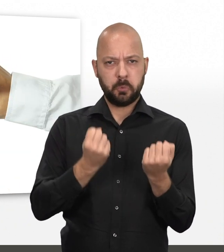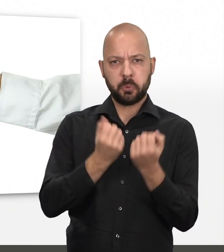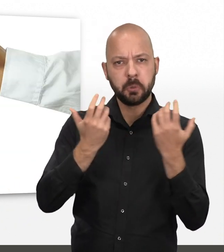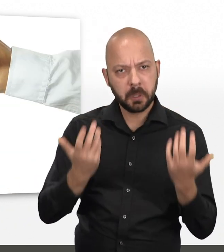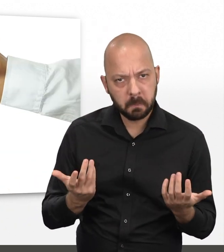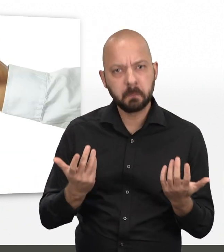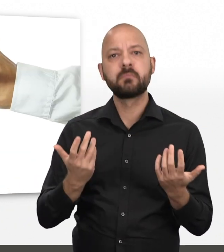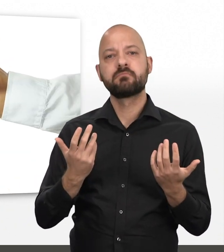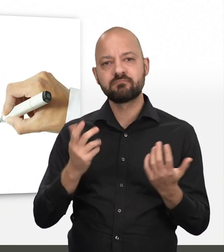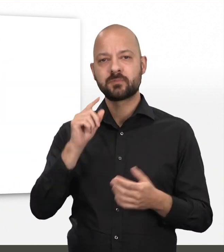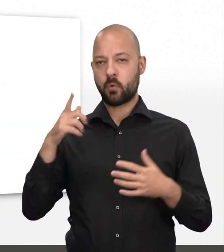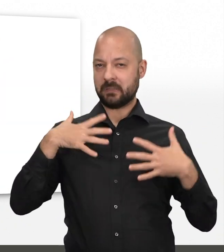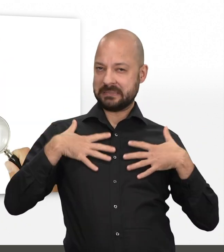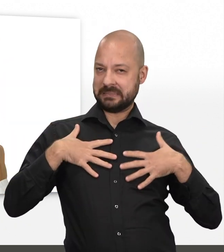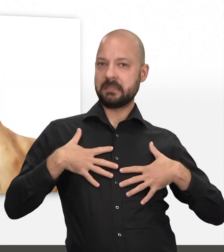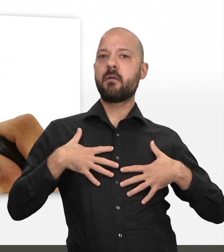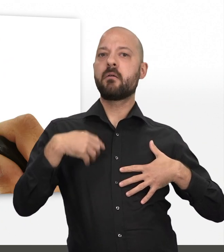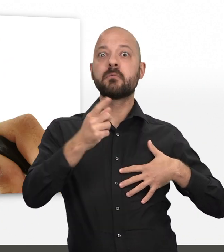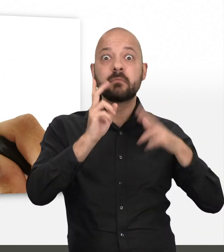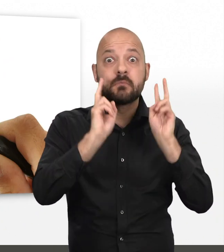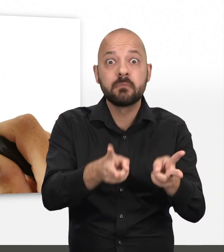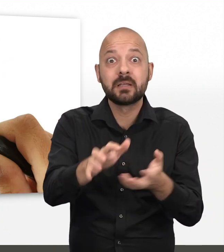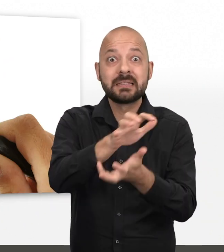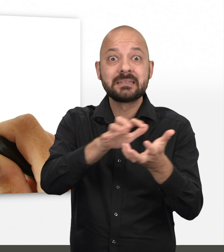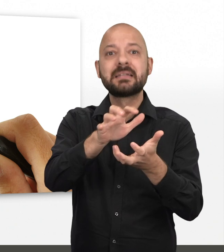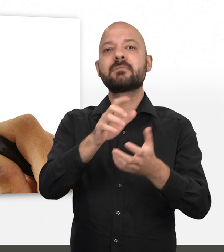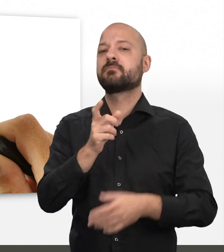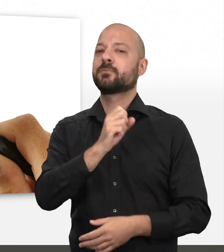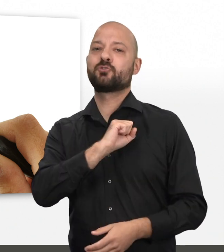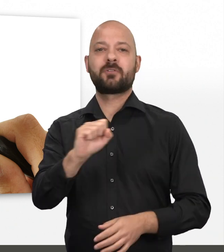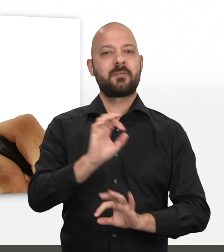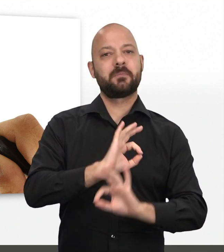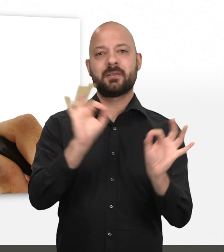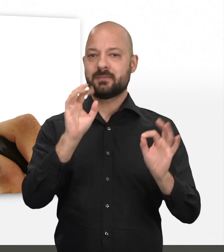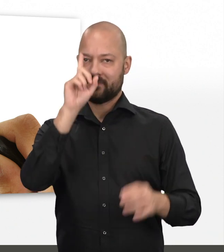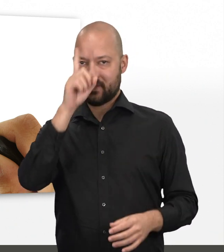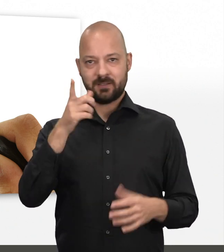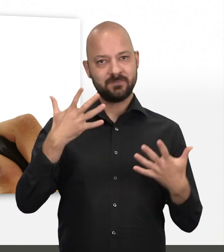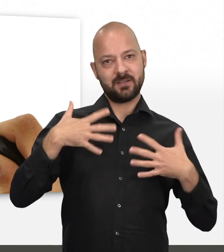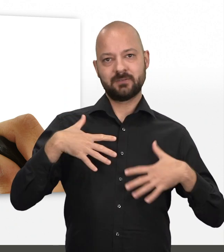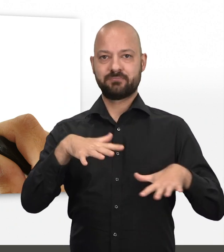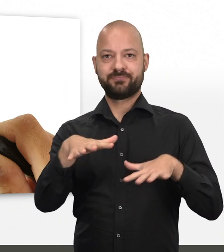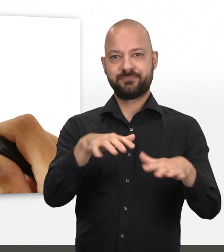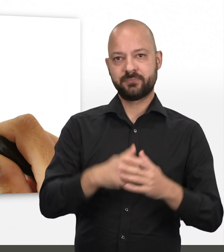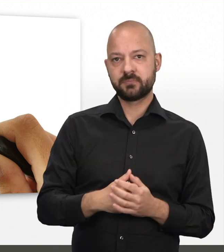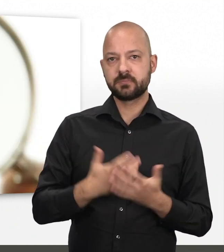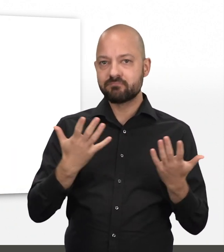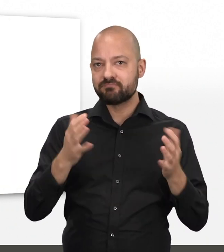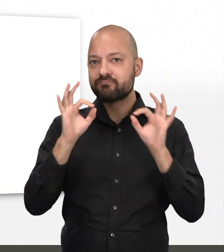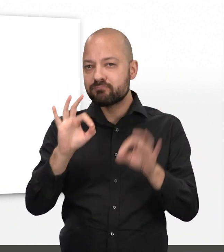der ganze Aufwand mit der Lykex? So wissen die verantwortlichen Menschen in einer echten Krise besser und schneller, was zu tun ist.